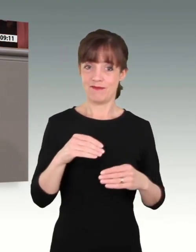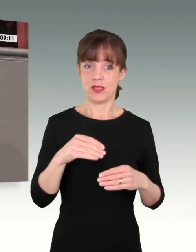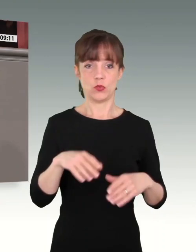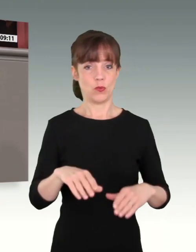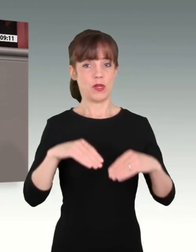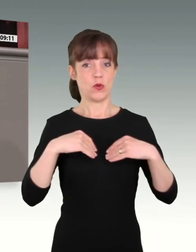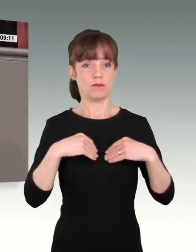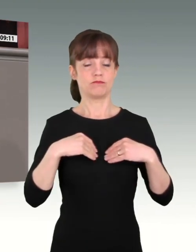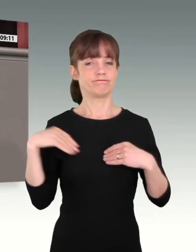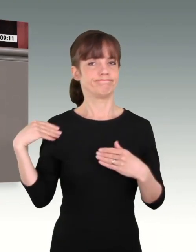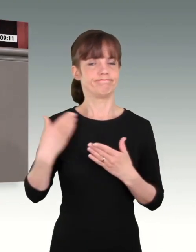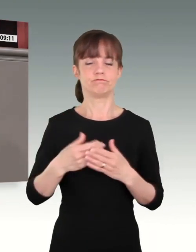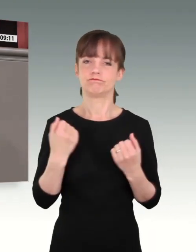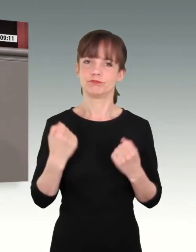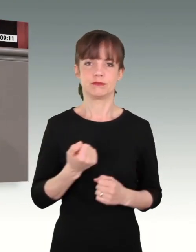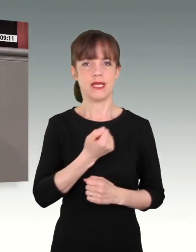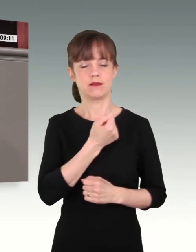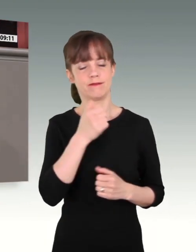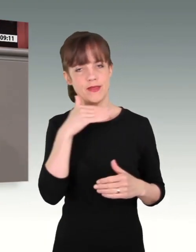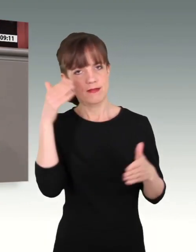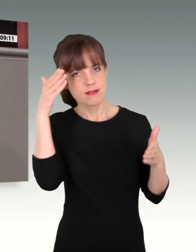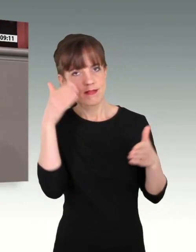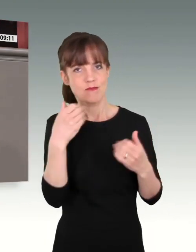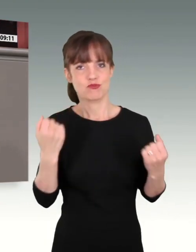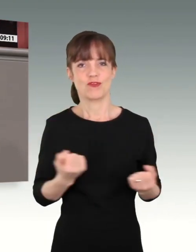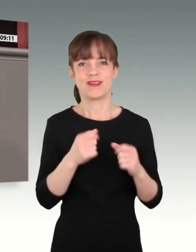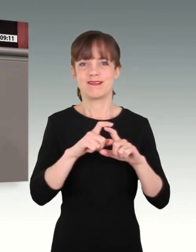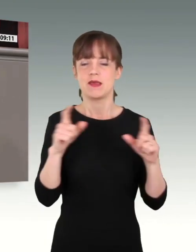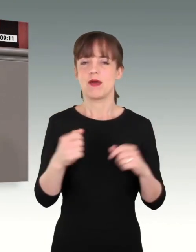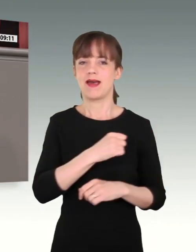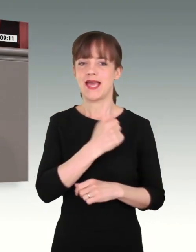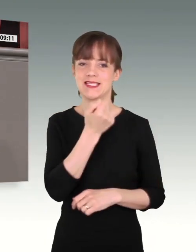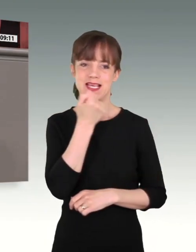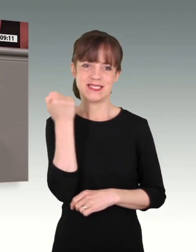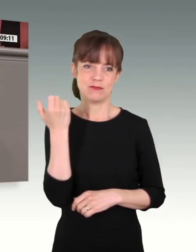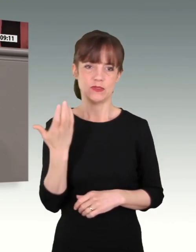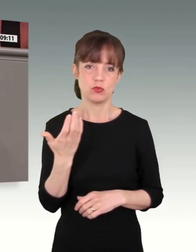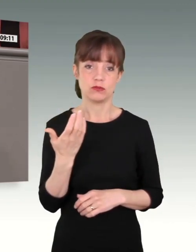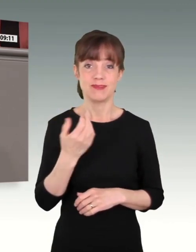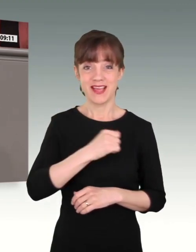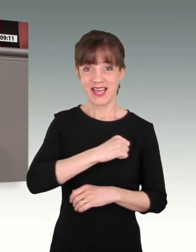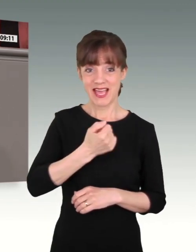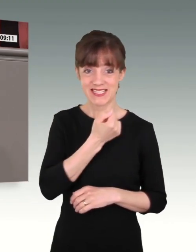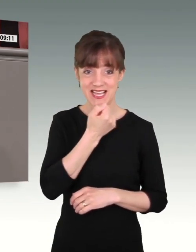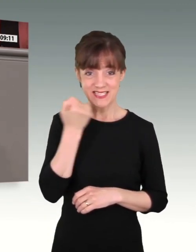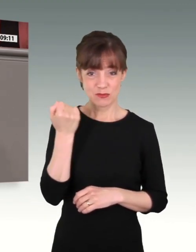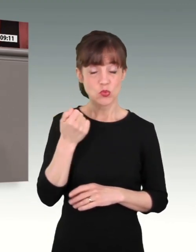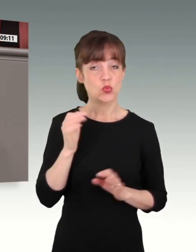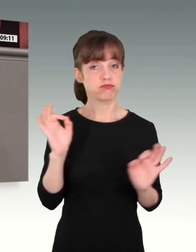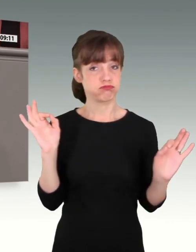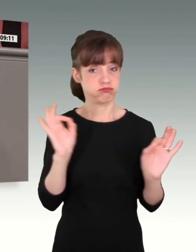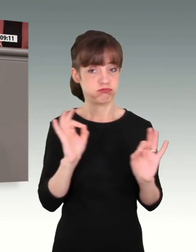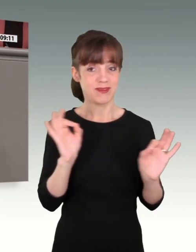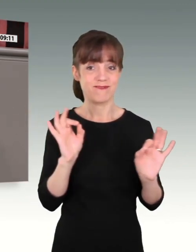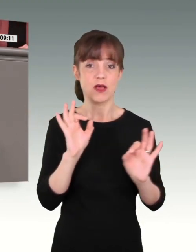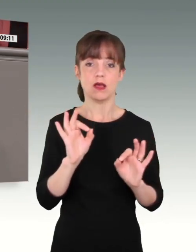es gibt eine gestiegene Sensibilität und es gibt dadurch auch mehr Meldungen aus der Truppe. Ich beobachte ein konsequentes Vorgehen in